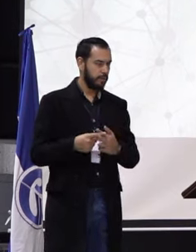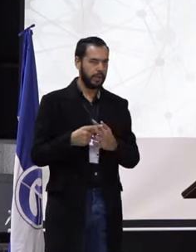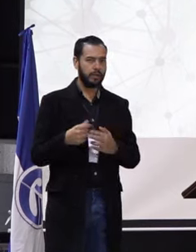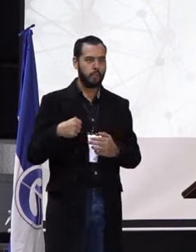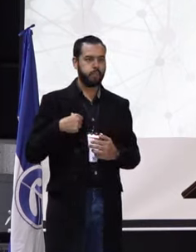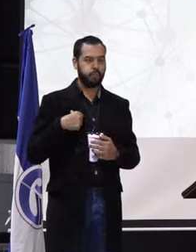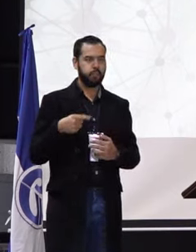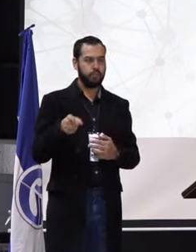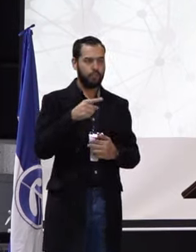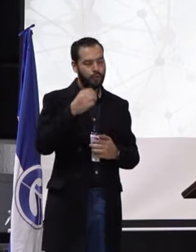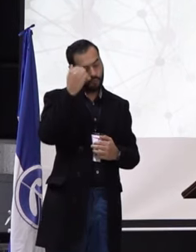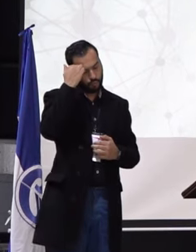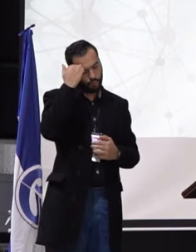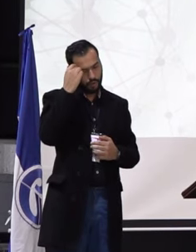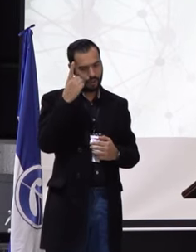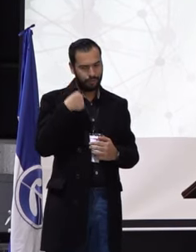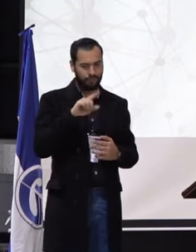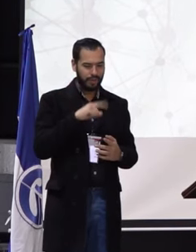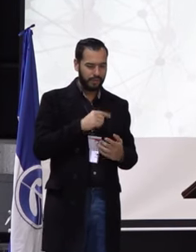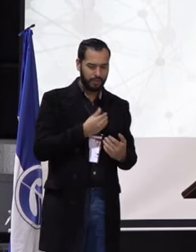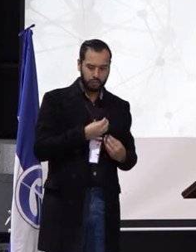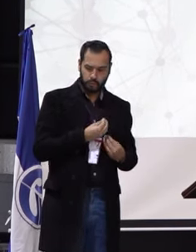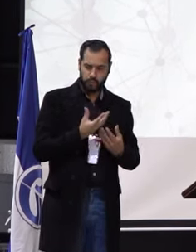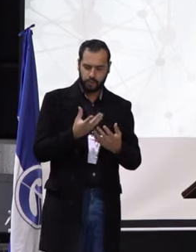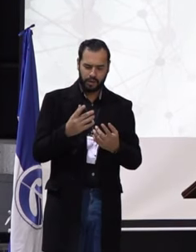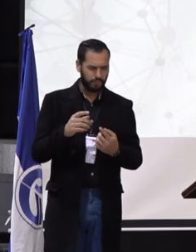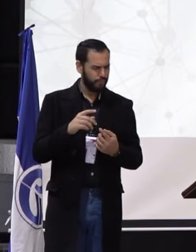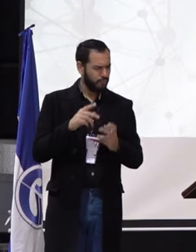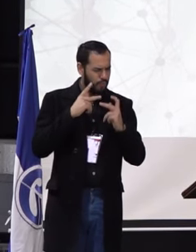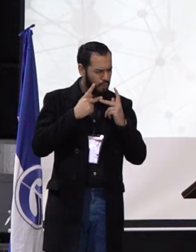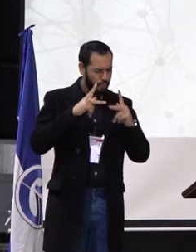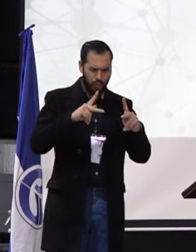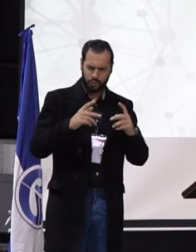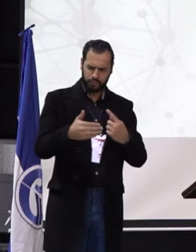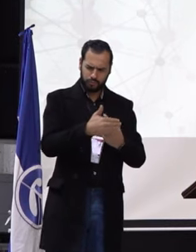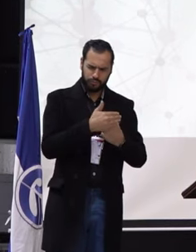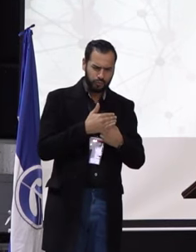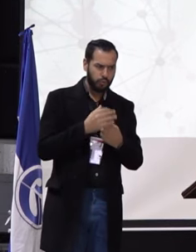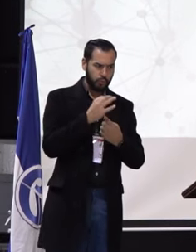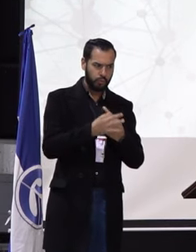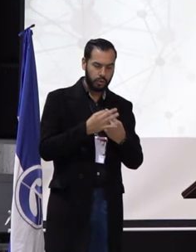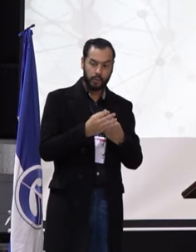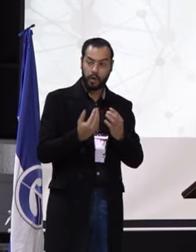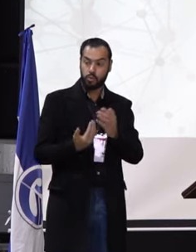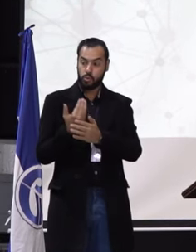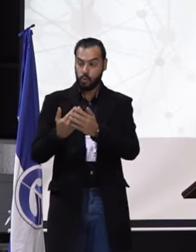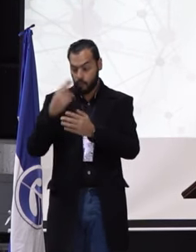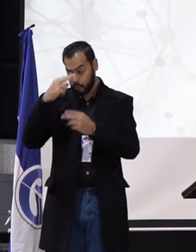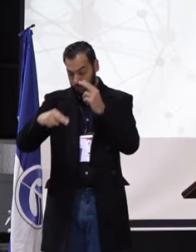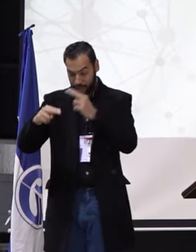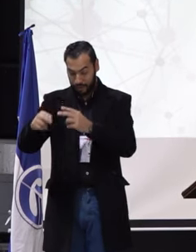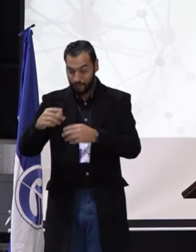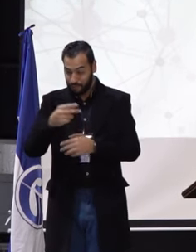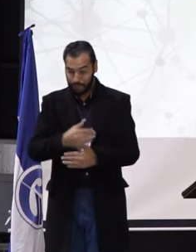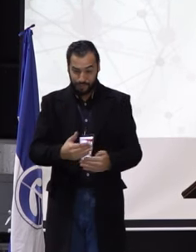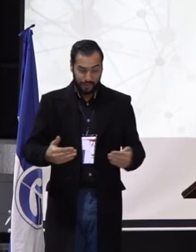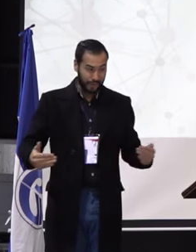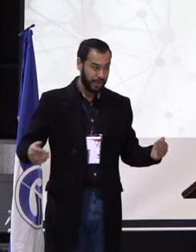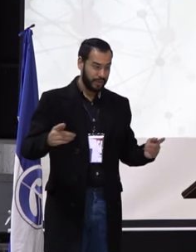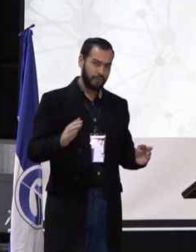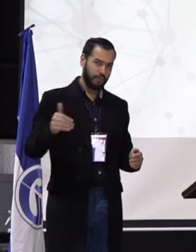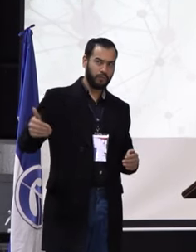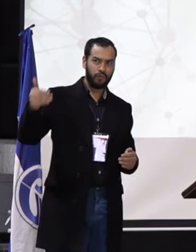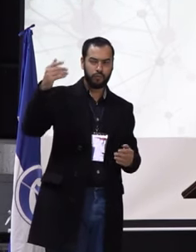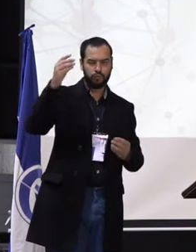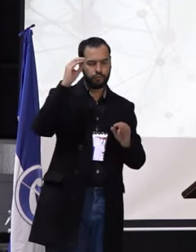docentes. Entonces, en eso también tenemos que devolver, defender lo público para que las nuevas generaciones sigan también defendiéndolo, pero también desde todos los